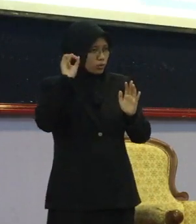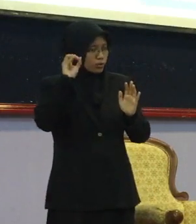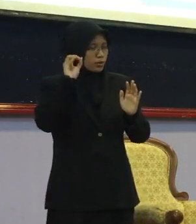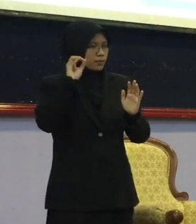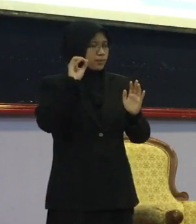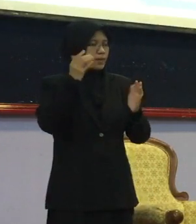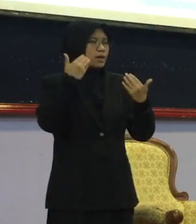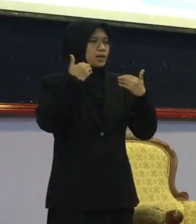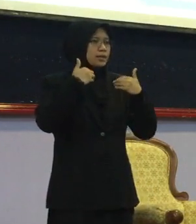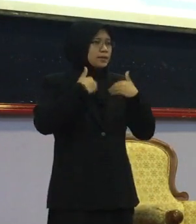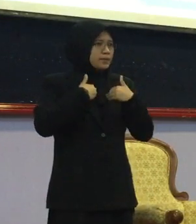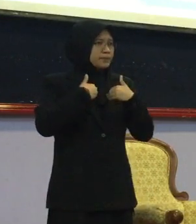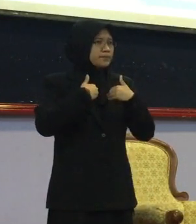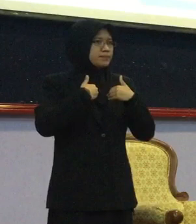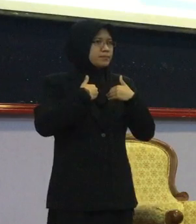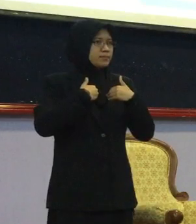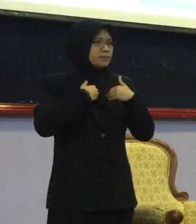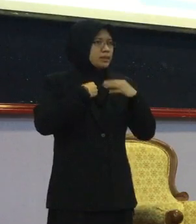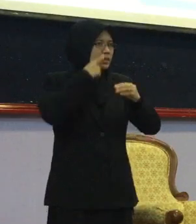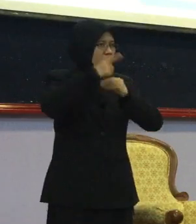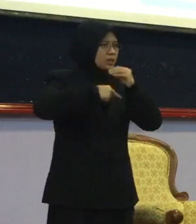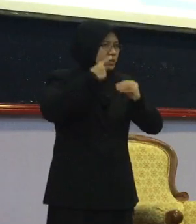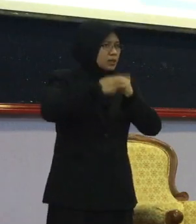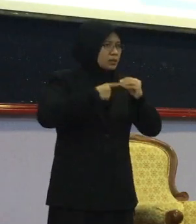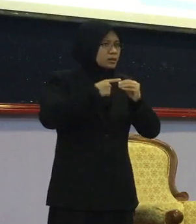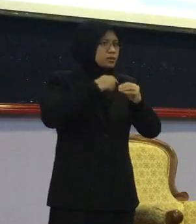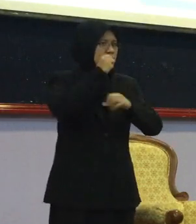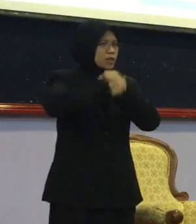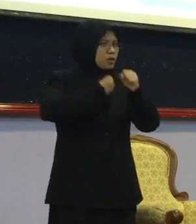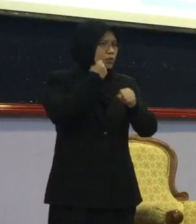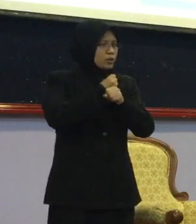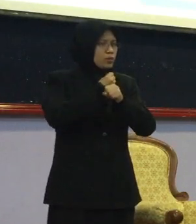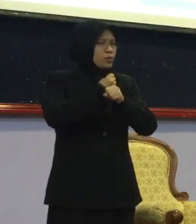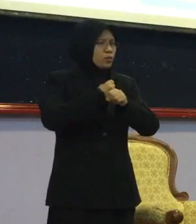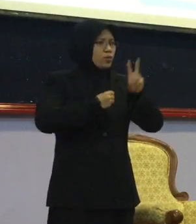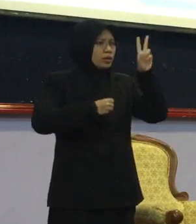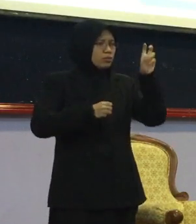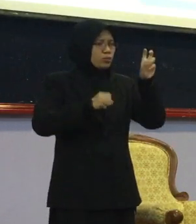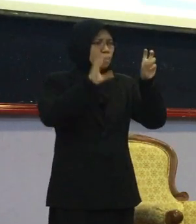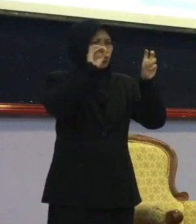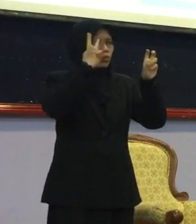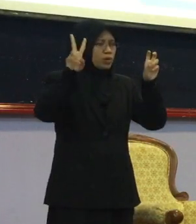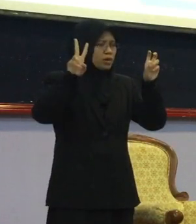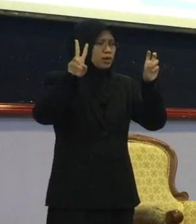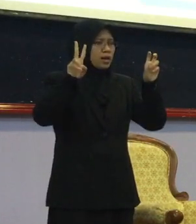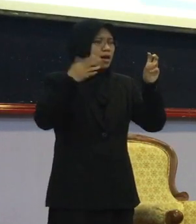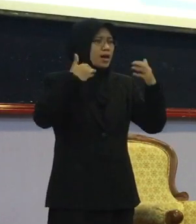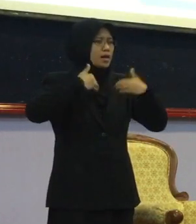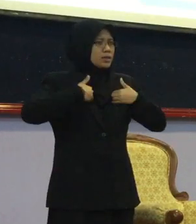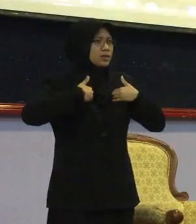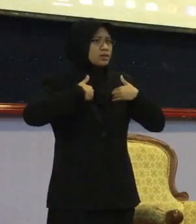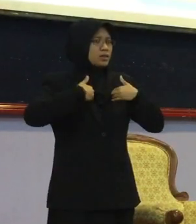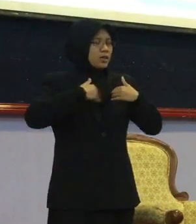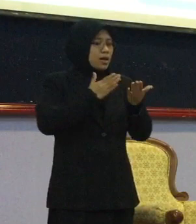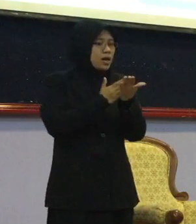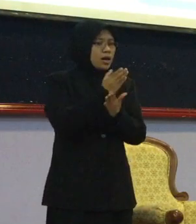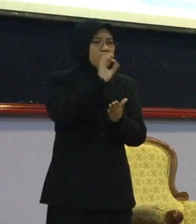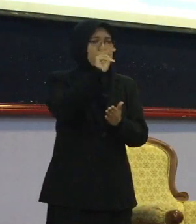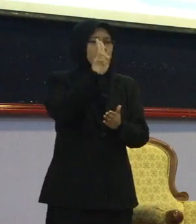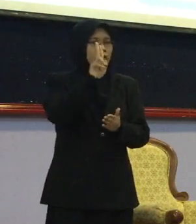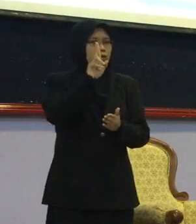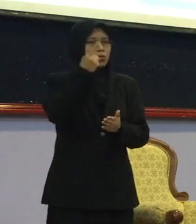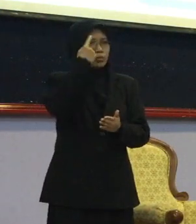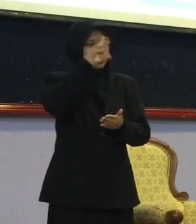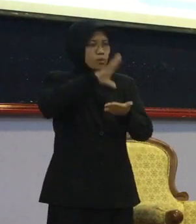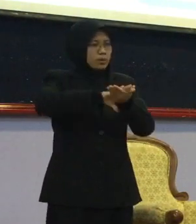Dan juga Tentang tahun Unak-unak 2000 Ni Dua Pun ada hak orang-orang upaya Untuk